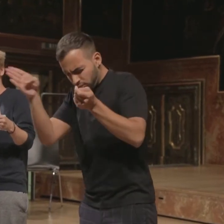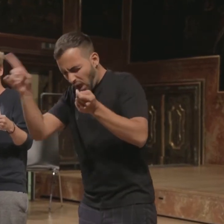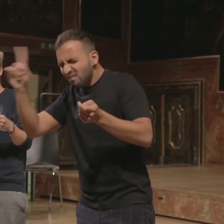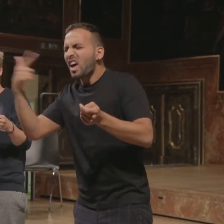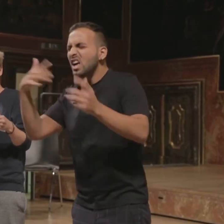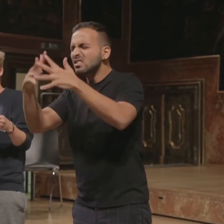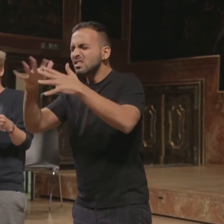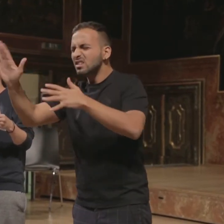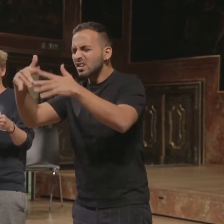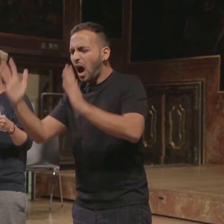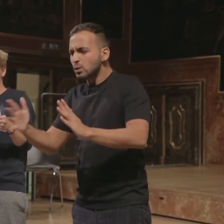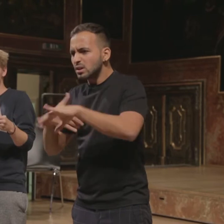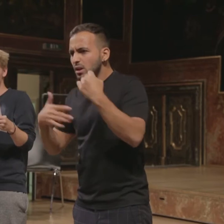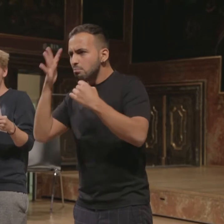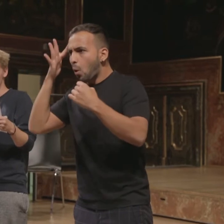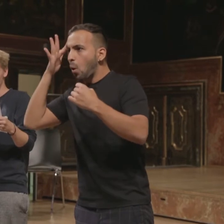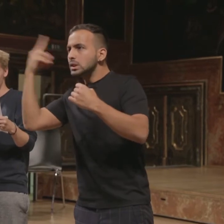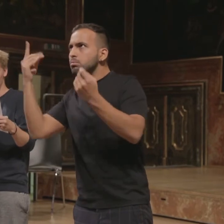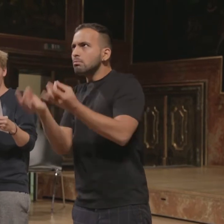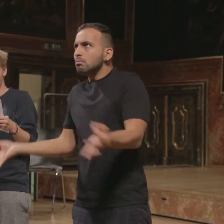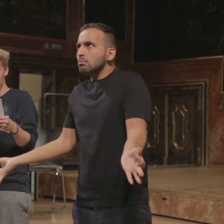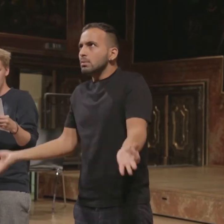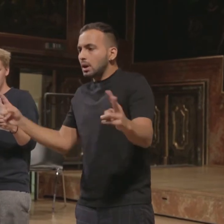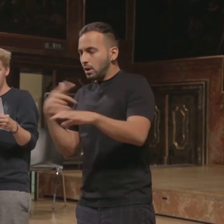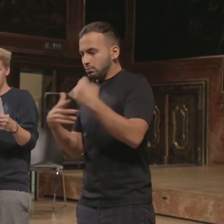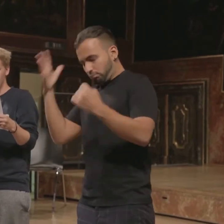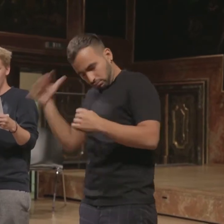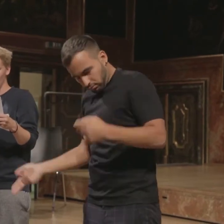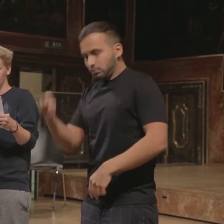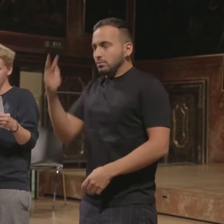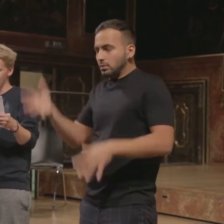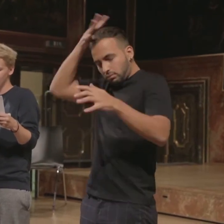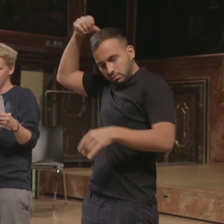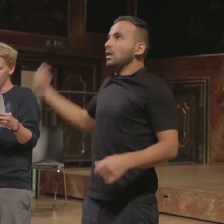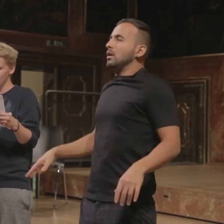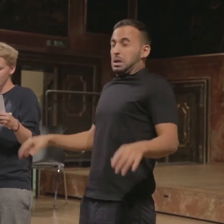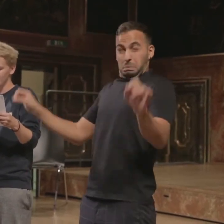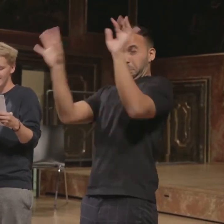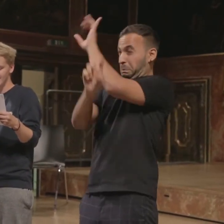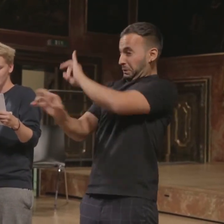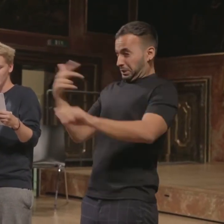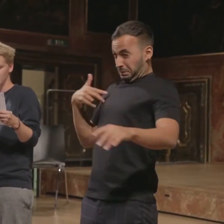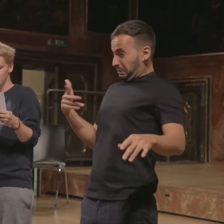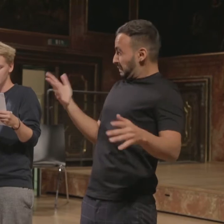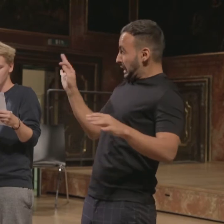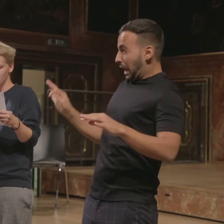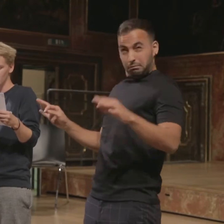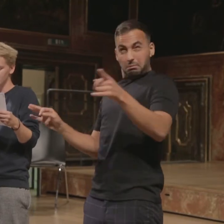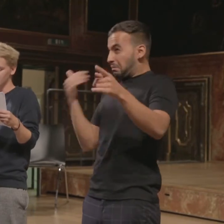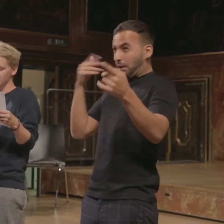Jurte befanden. Dort zog sie mir den Sack vom Kopf. Nachdem sich meine Augen an die grellen Farben und meine Nase an den Räucherstäbchen Geruch in der Jurte